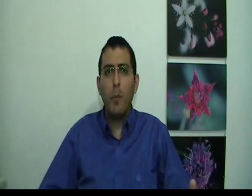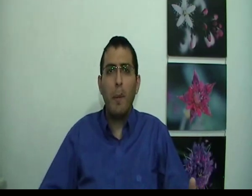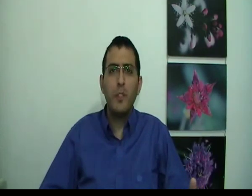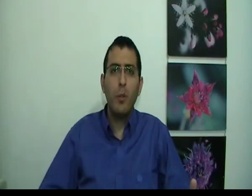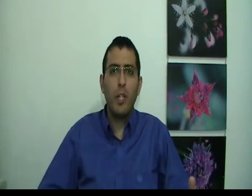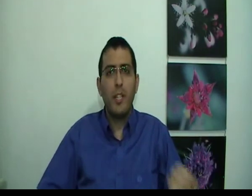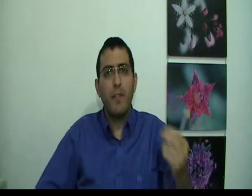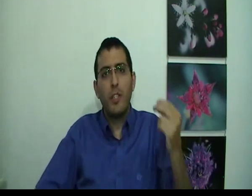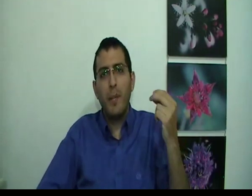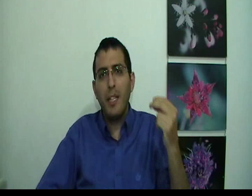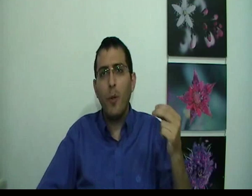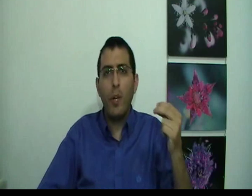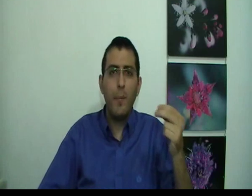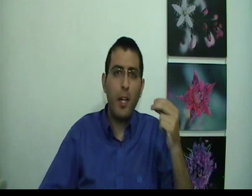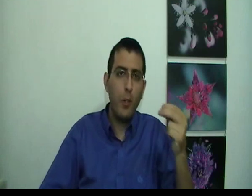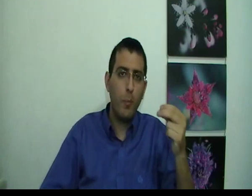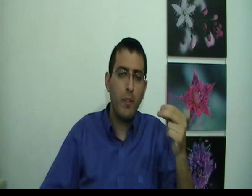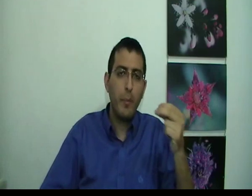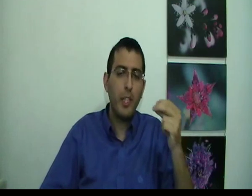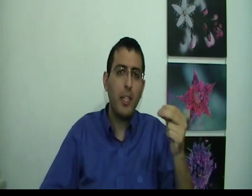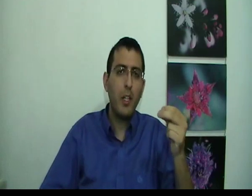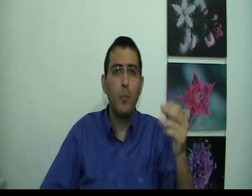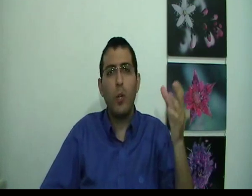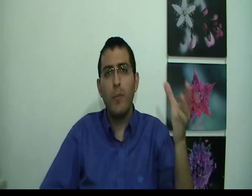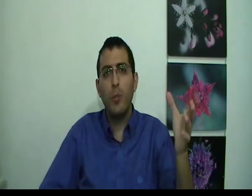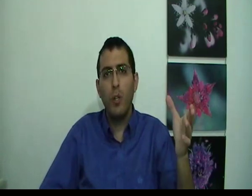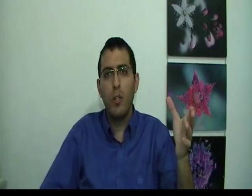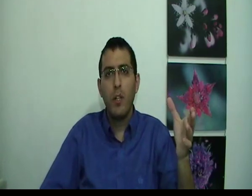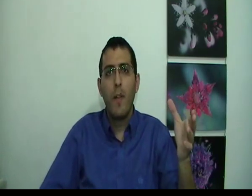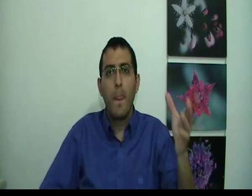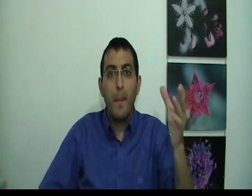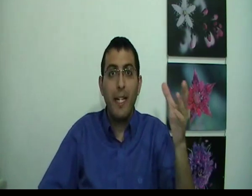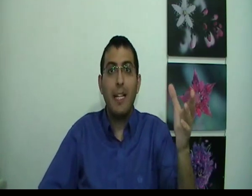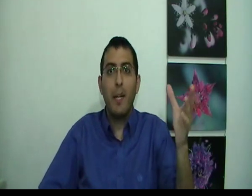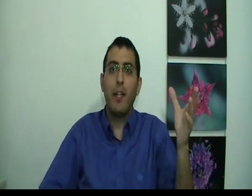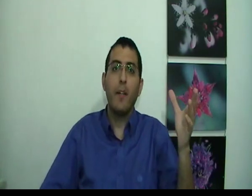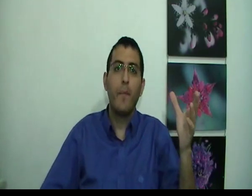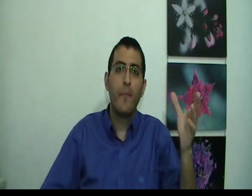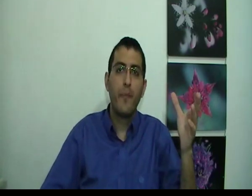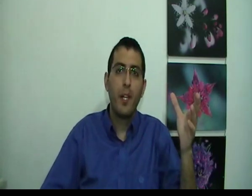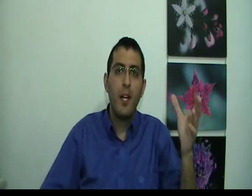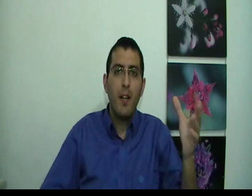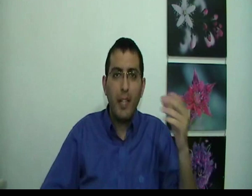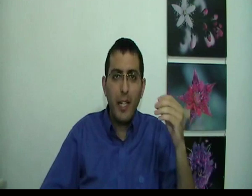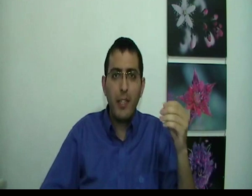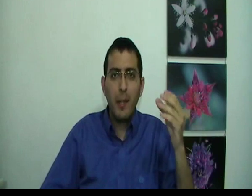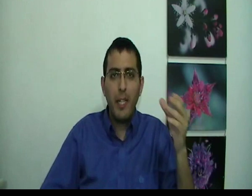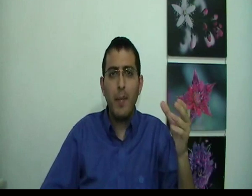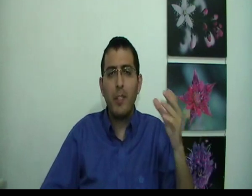במציאות עכשיו כשבן אדם חולם חלום ובשעת החלום הוא רואה מולו בן אדם אחר ונניח שהבן אדם עכשיו